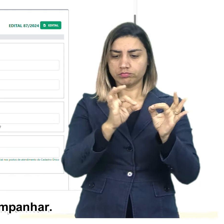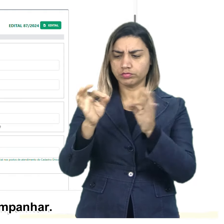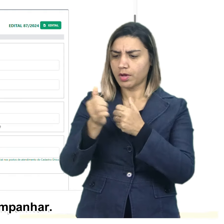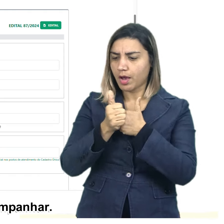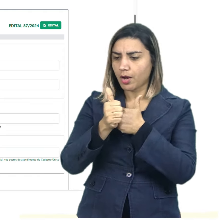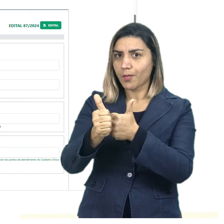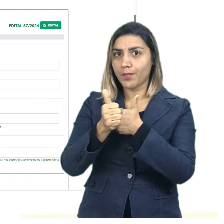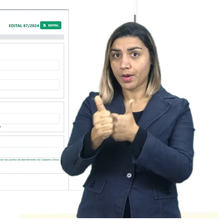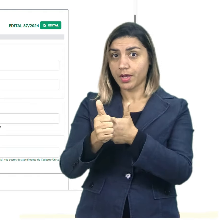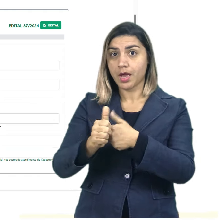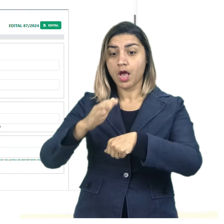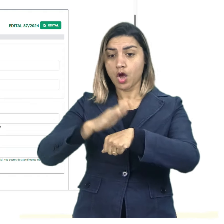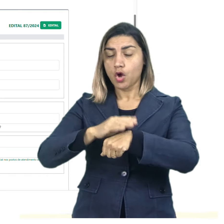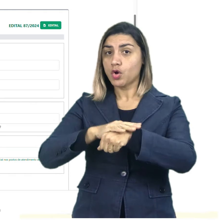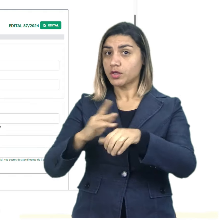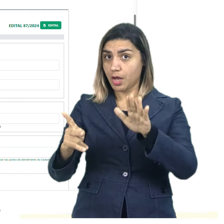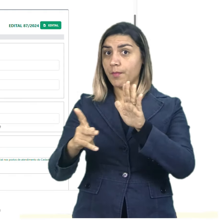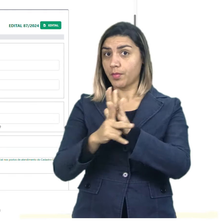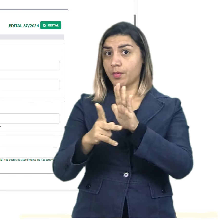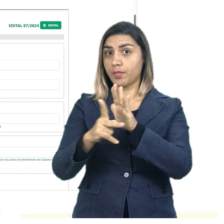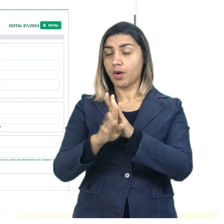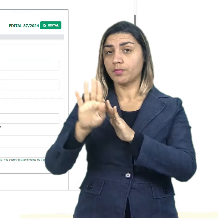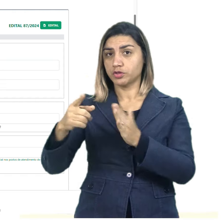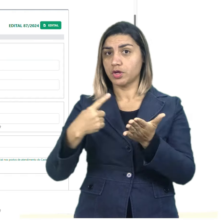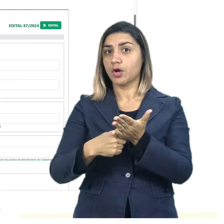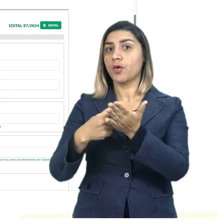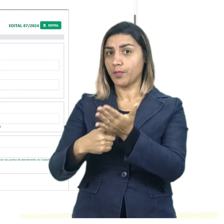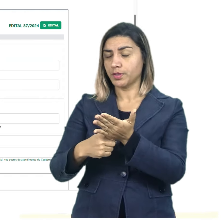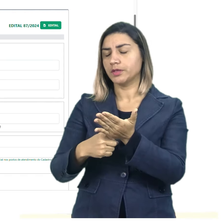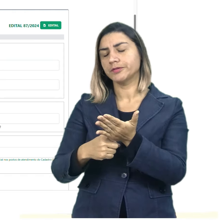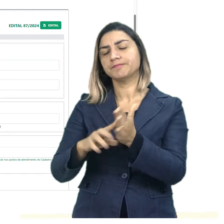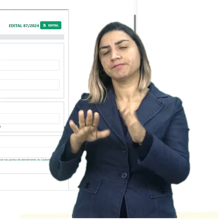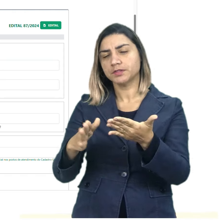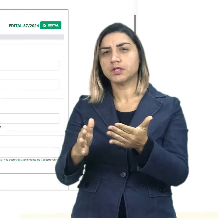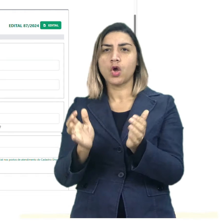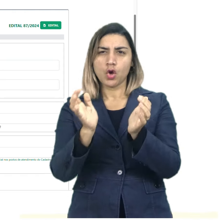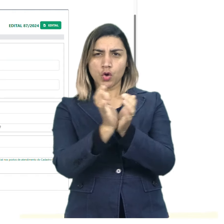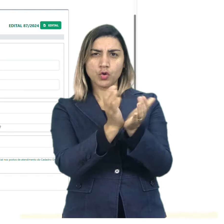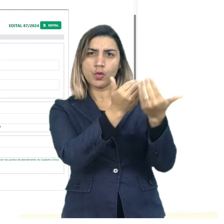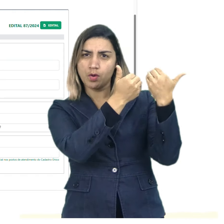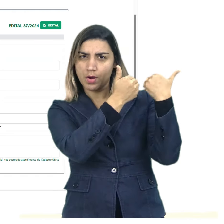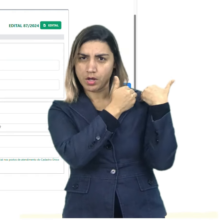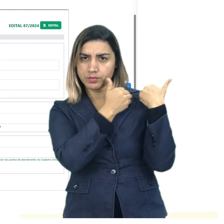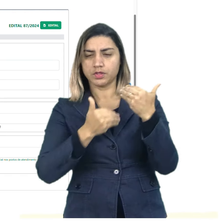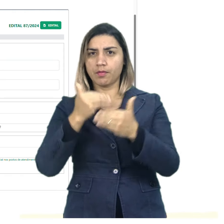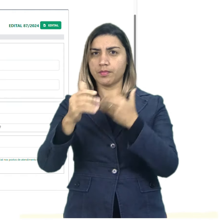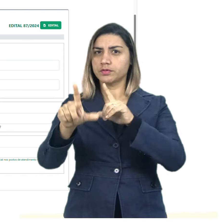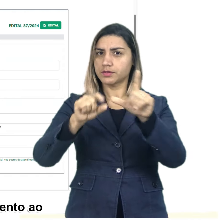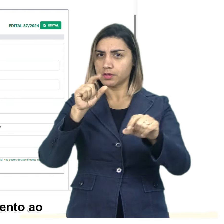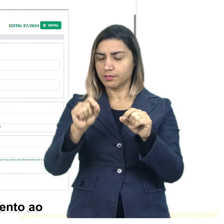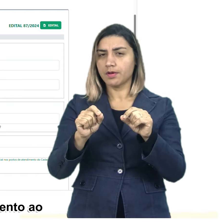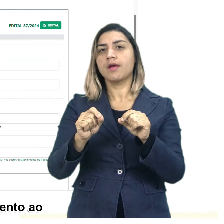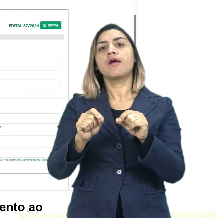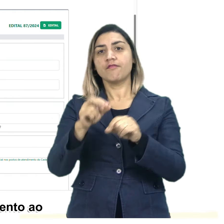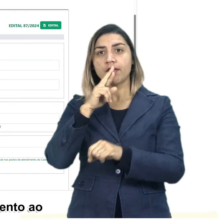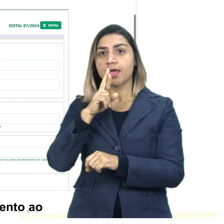e vou acompanhar durante o período previsto no cronograma. A comissão do processo seletivo